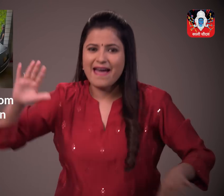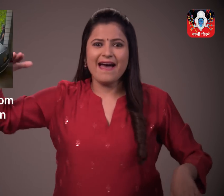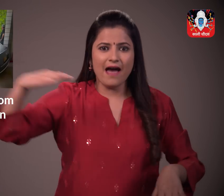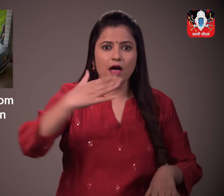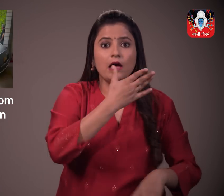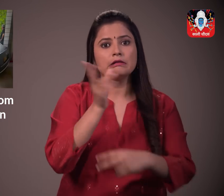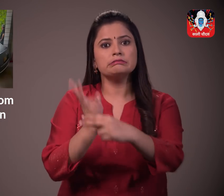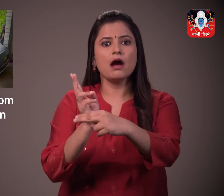किया